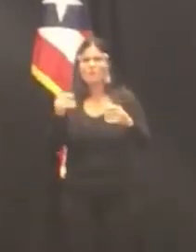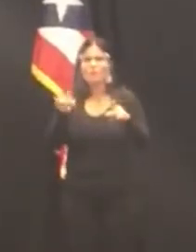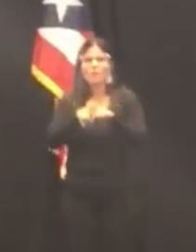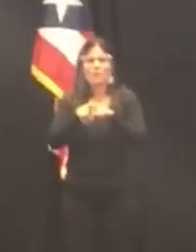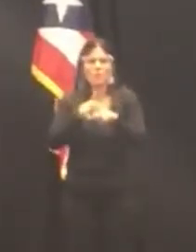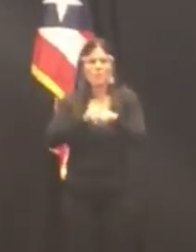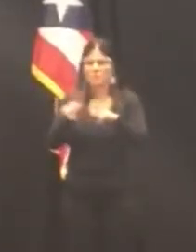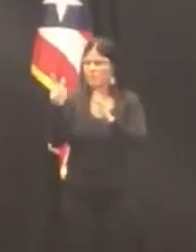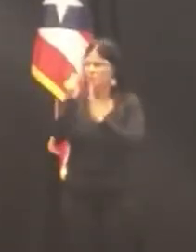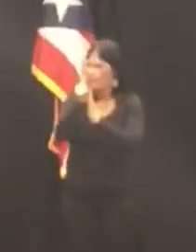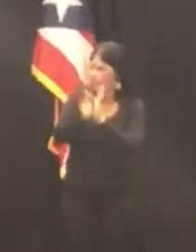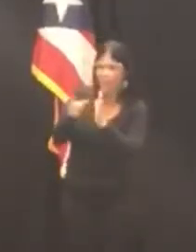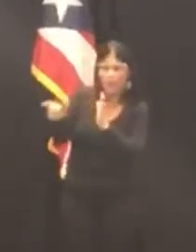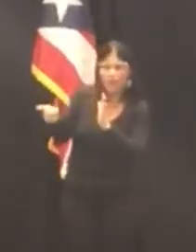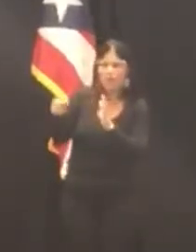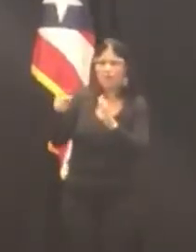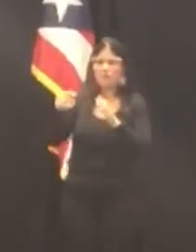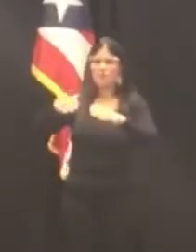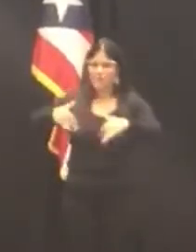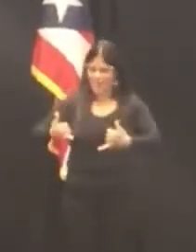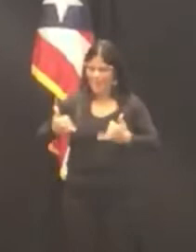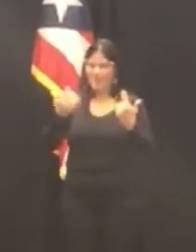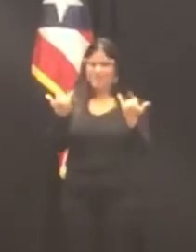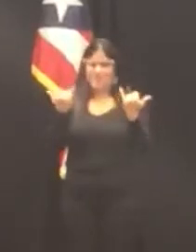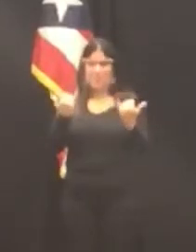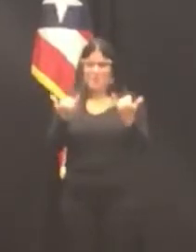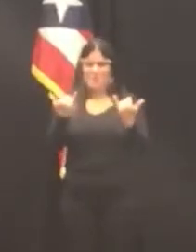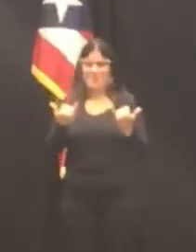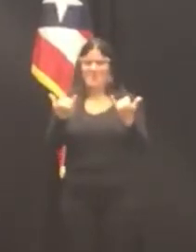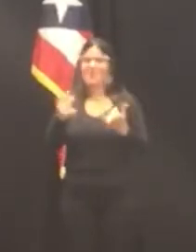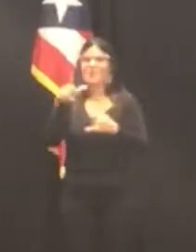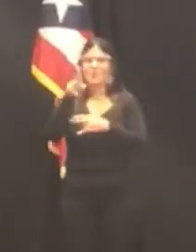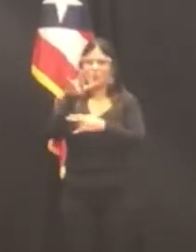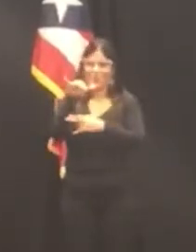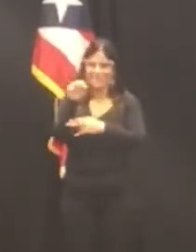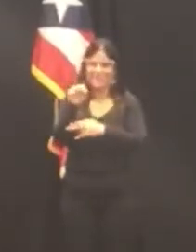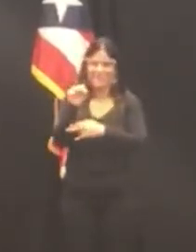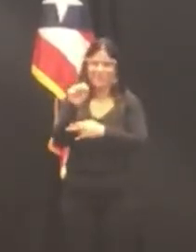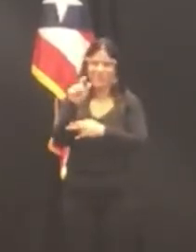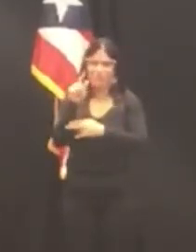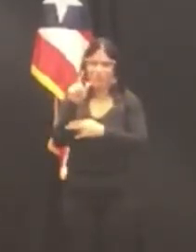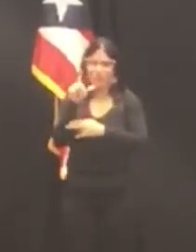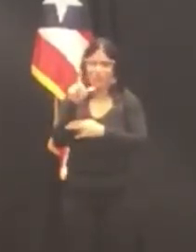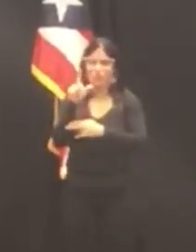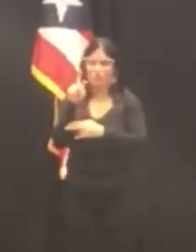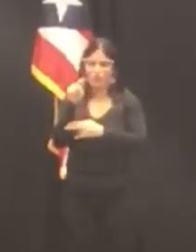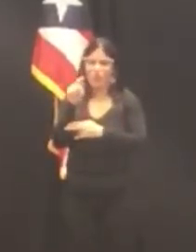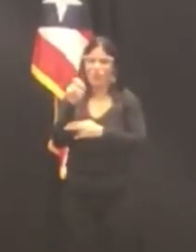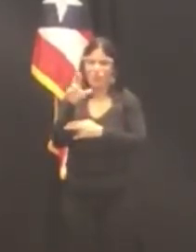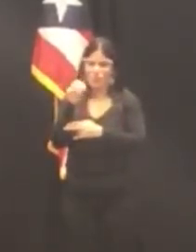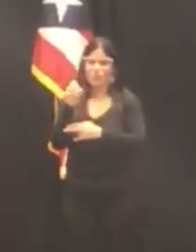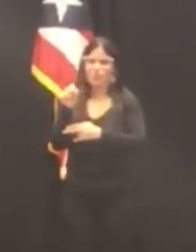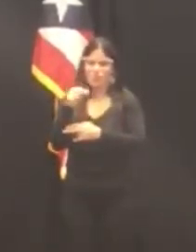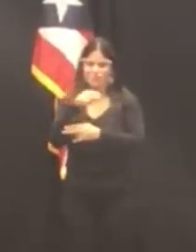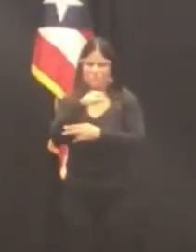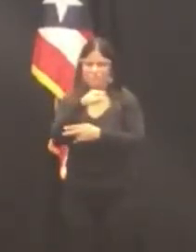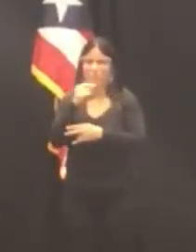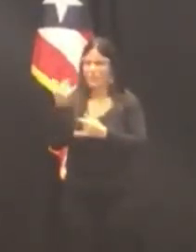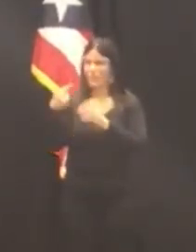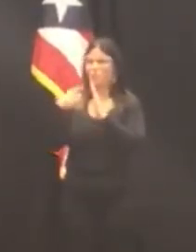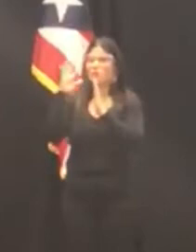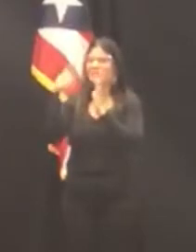presente con nosotros hoy Honorable Luis Fortuño tuvo a bien extenderle un nombramiento como jueza del Tribunal de